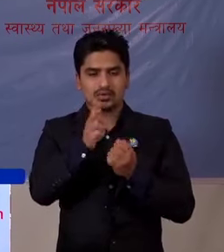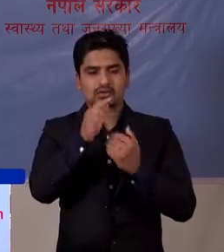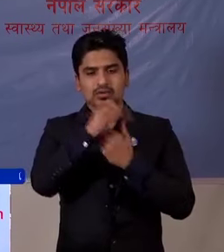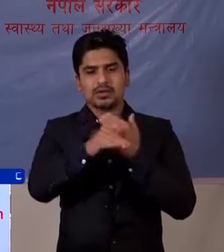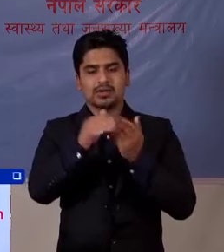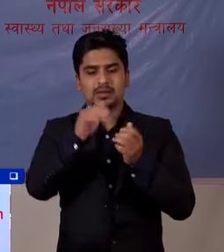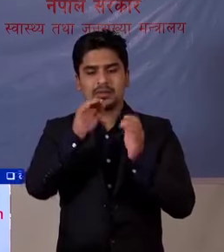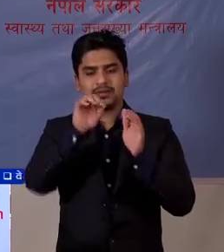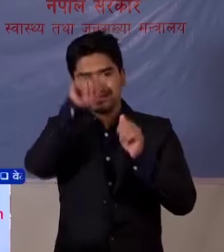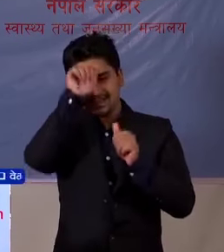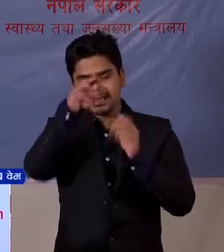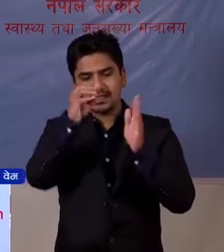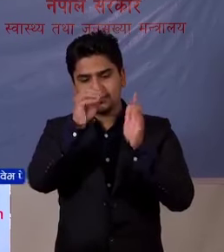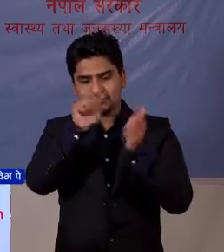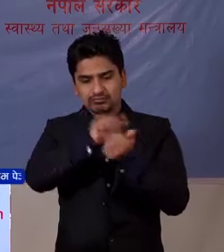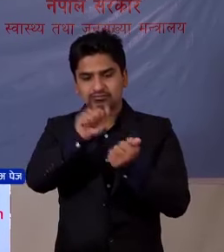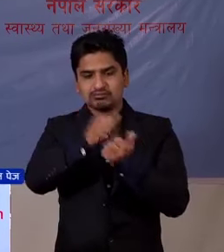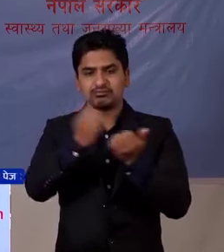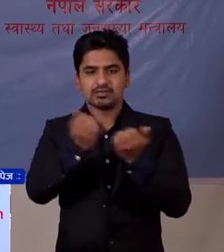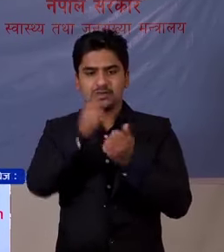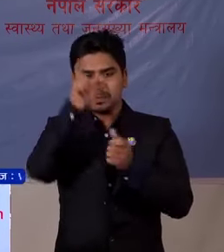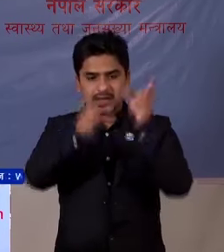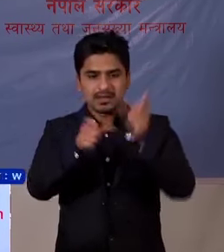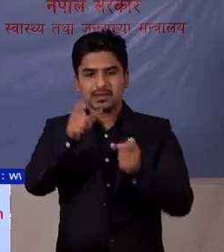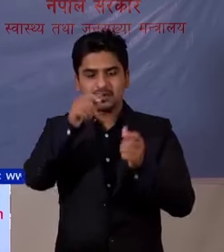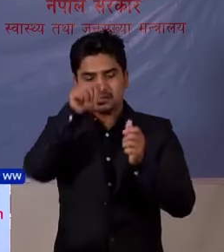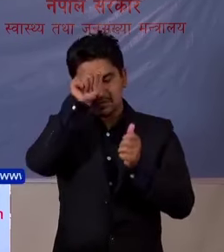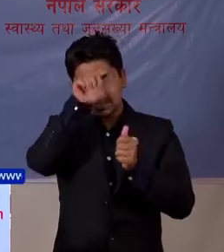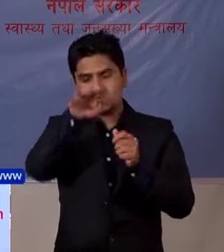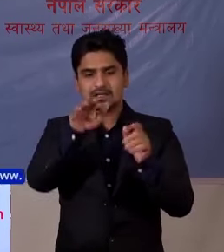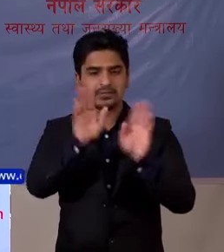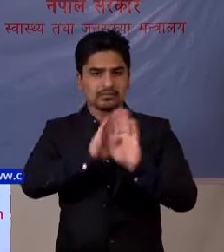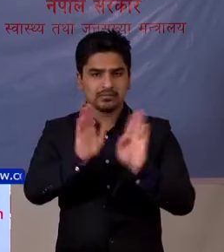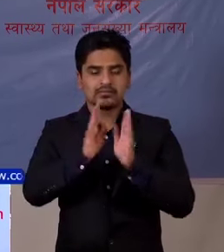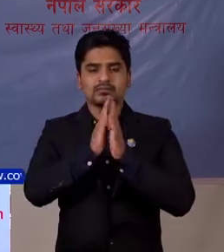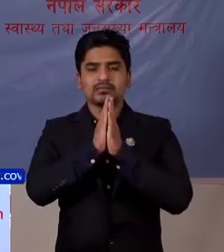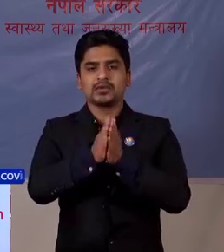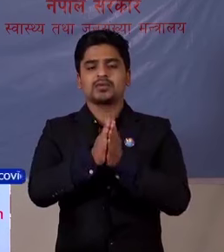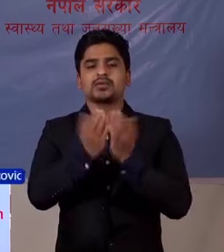बिवरान चाई प्रकासित गरना, र